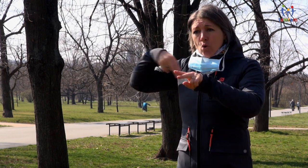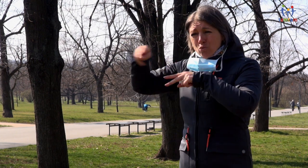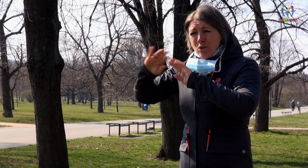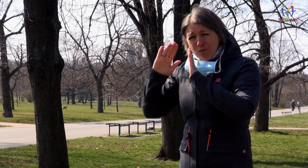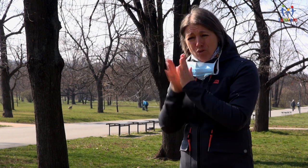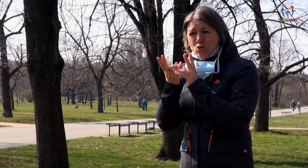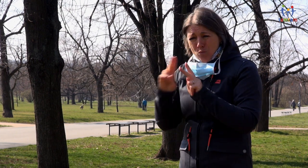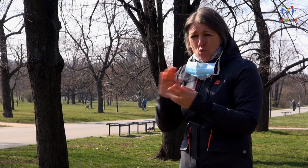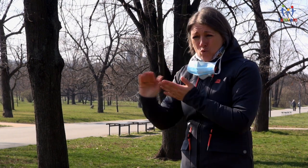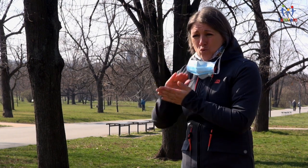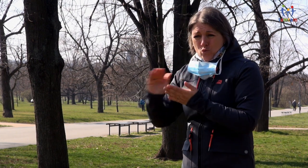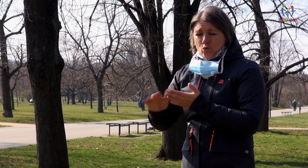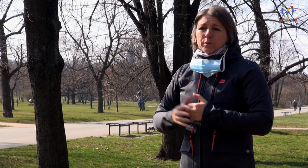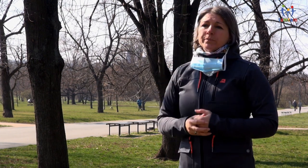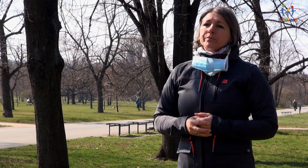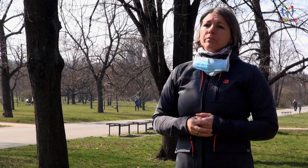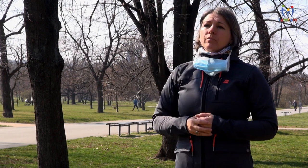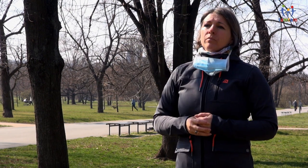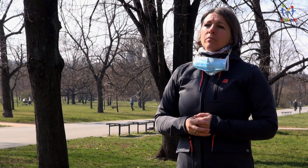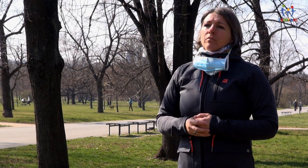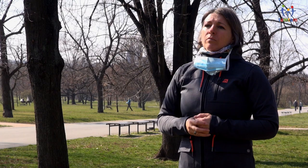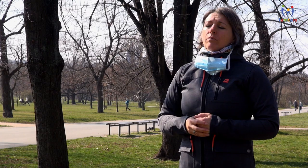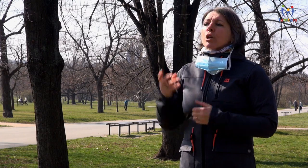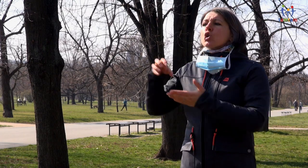Jakou skupinu vnímáte jako nejohroženější?